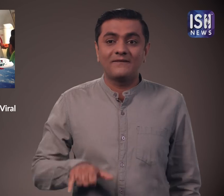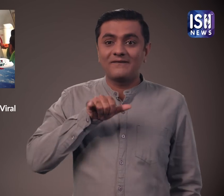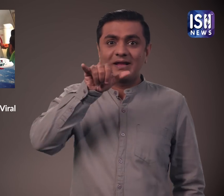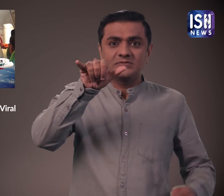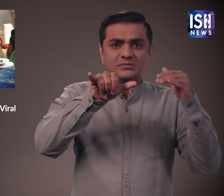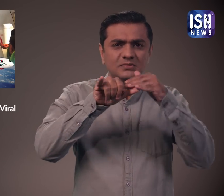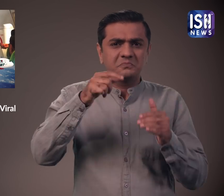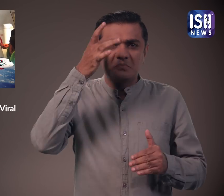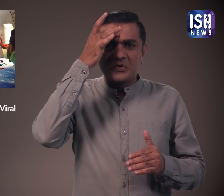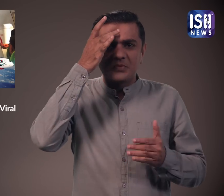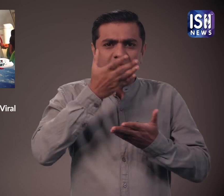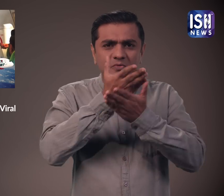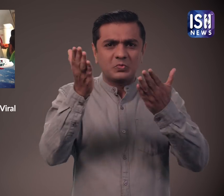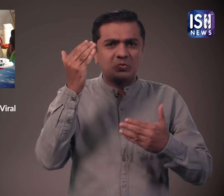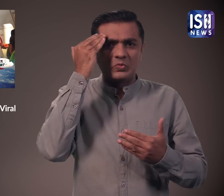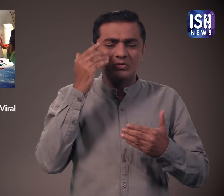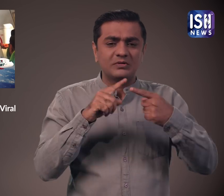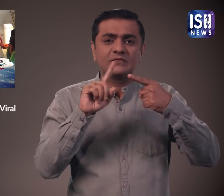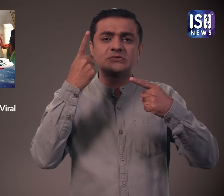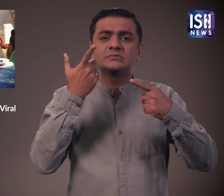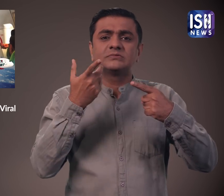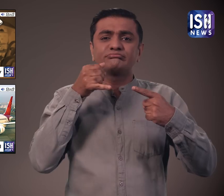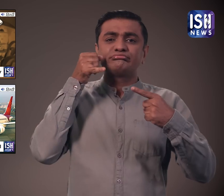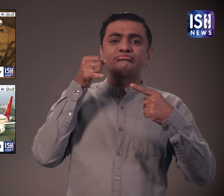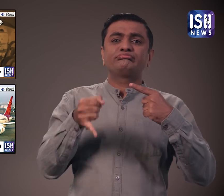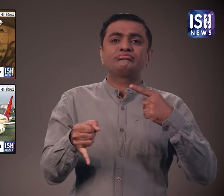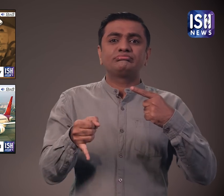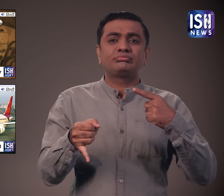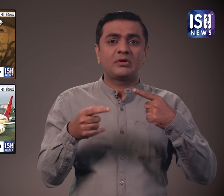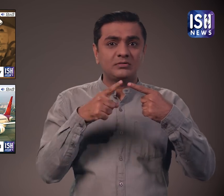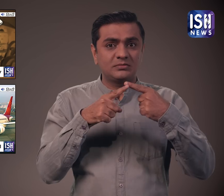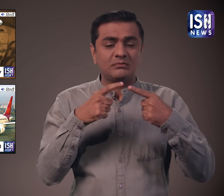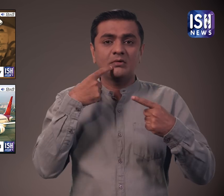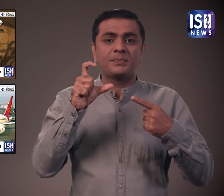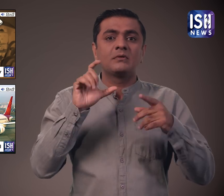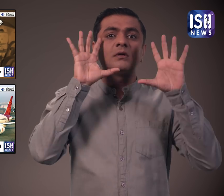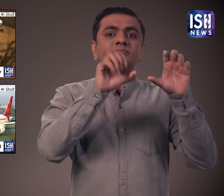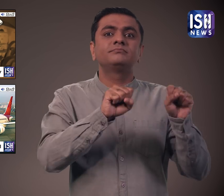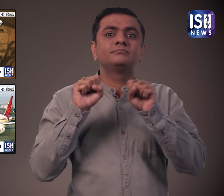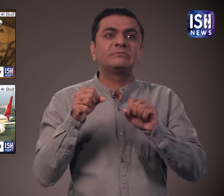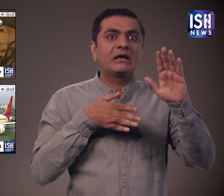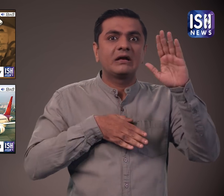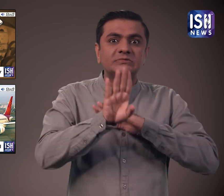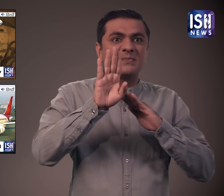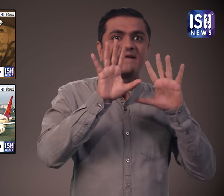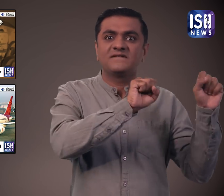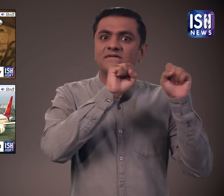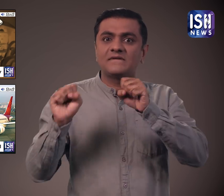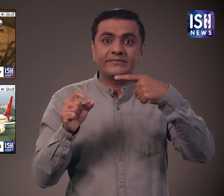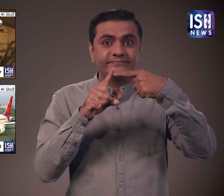आप उडानों में पिशाप करने की घटना जैसी समस्याओं के बारे में जानते है जहां एक आदमी भाग गया था और फिर उसे गिरफतार